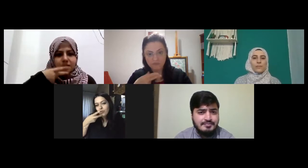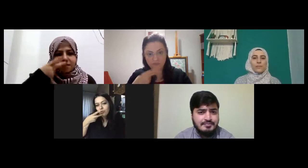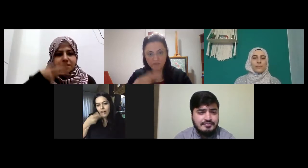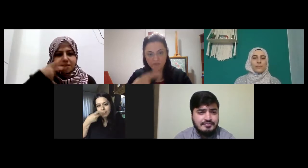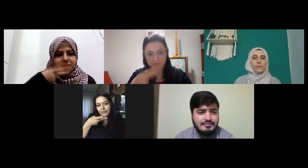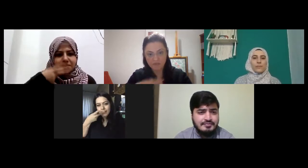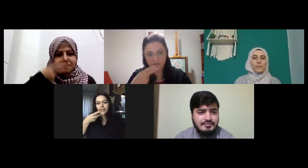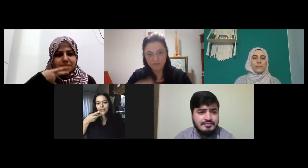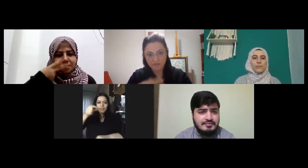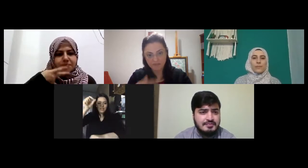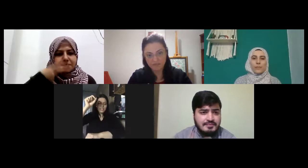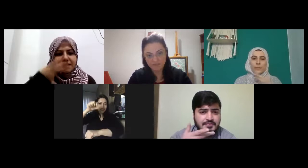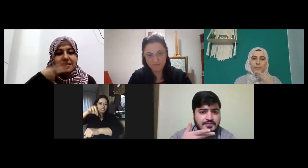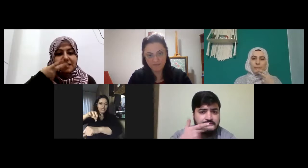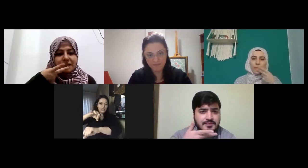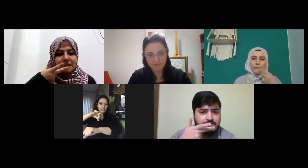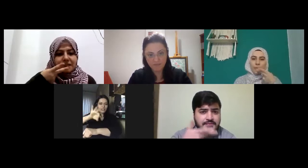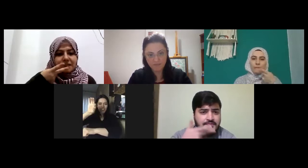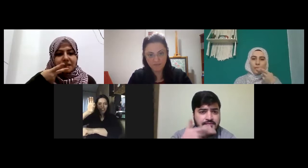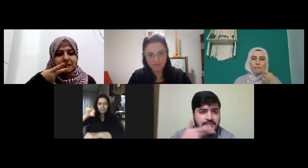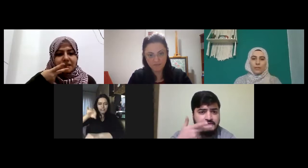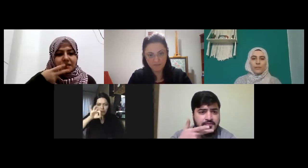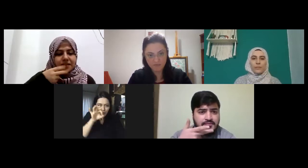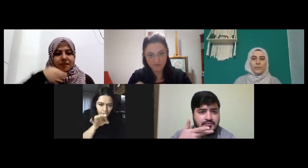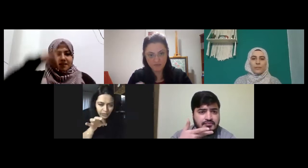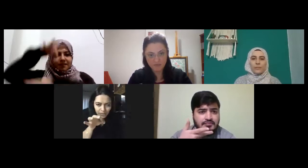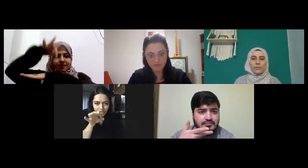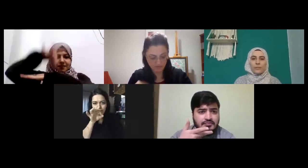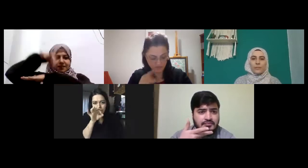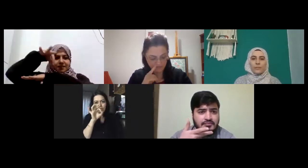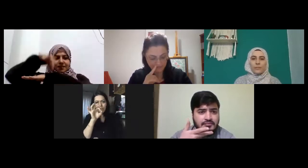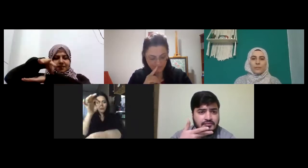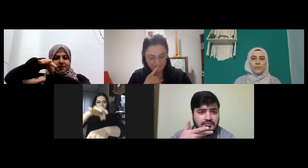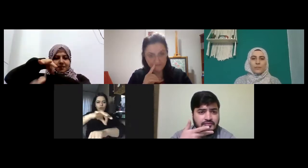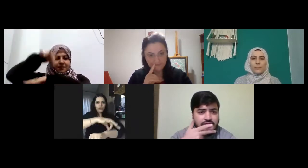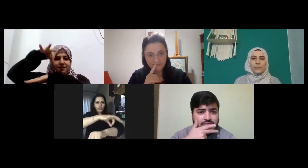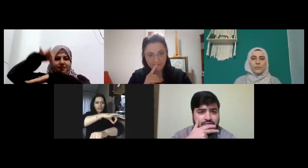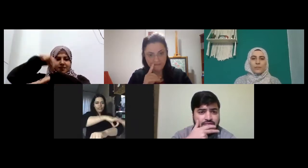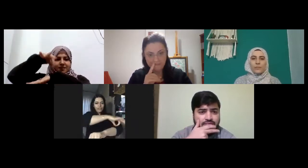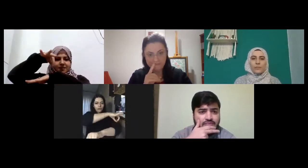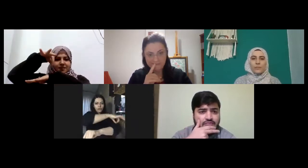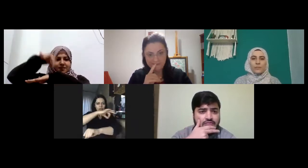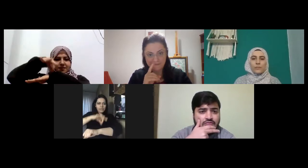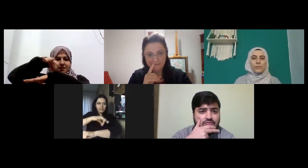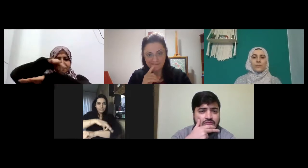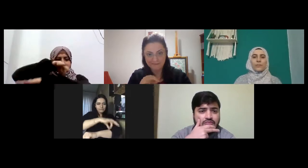dudağı bir sarı ikincisi de şiir şiir yöre yöre değişkenlik gösterebiliyor şöyle geriye doğru sarı